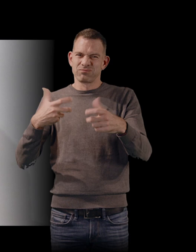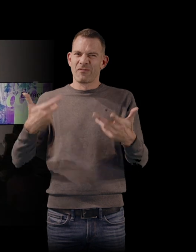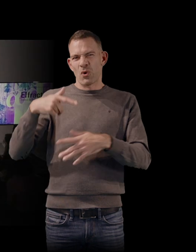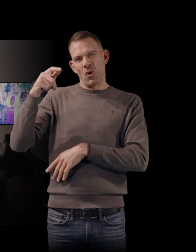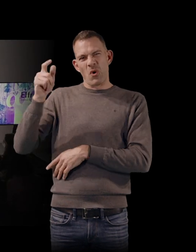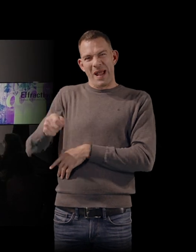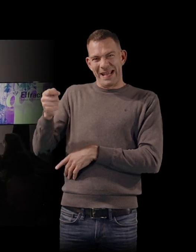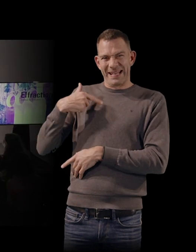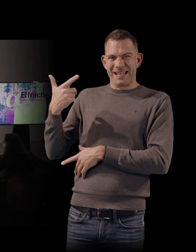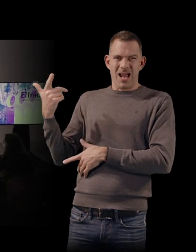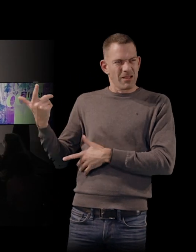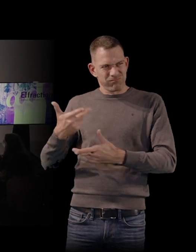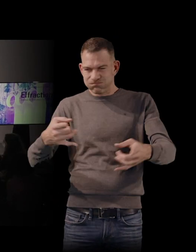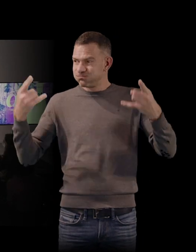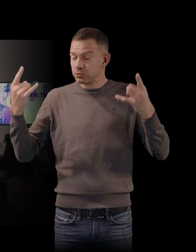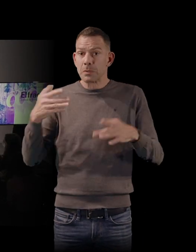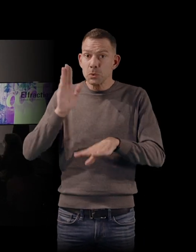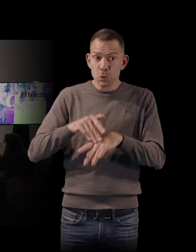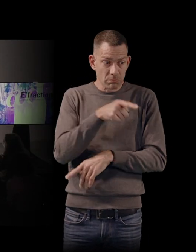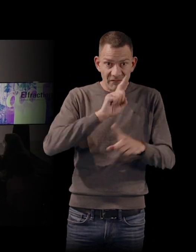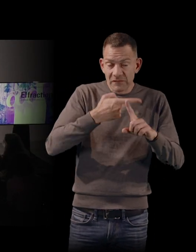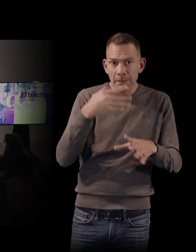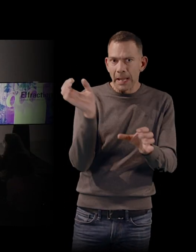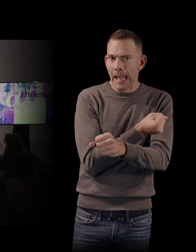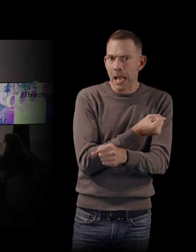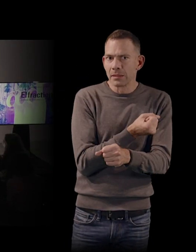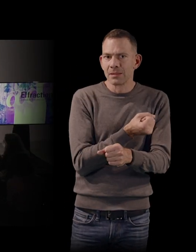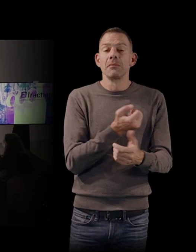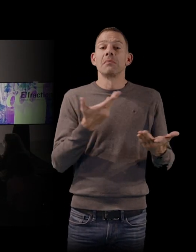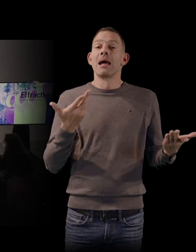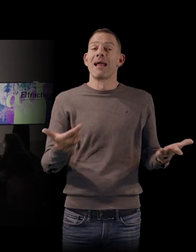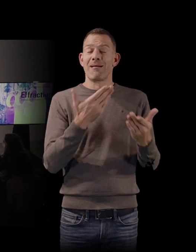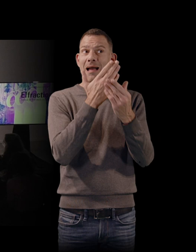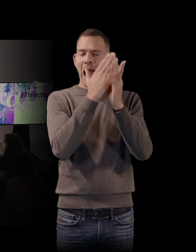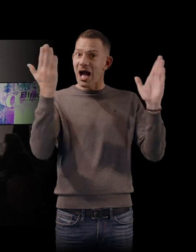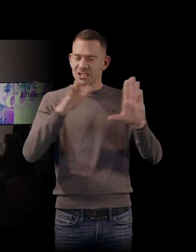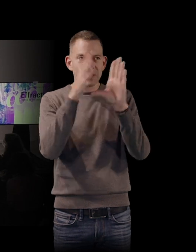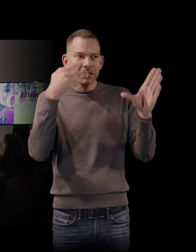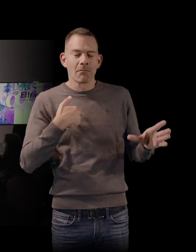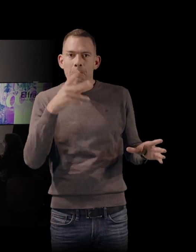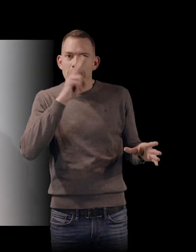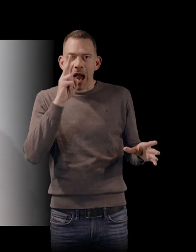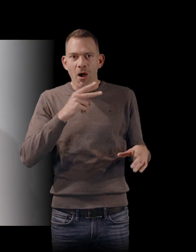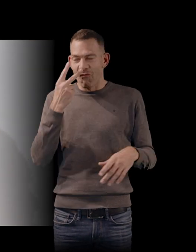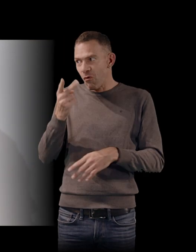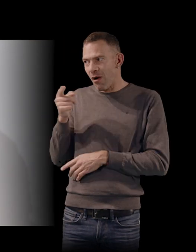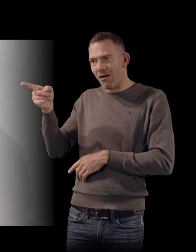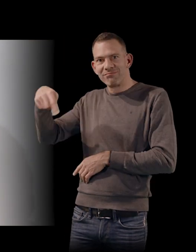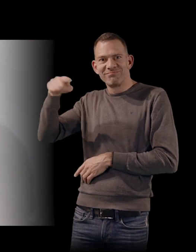'est ce film-là qui a gagné. Et sur les archives, c'est très drôle, du coup, de voir le visage effaré de Truffaut